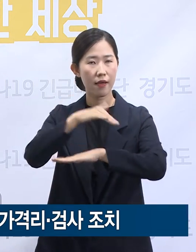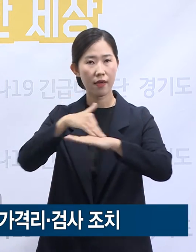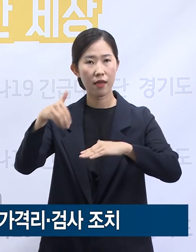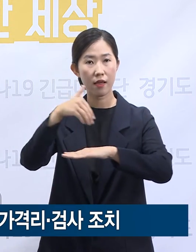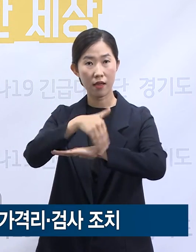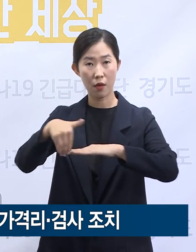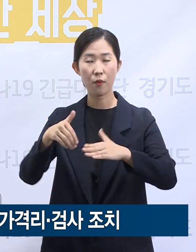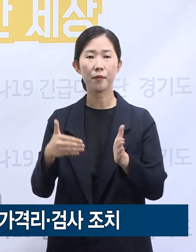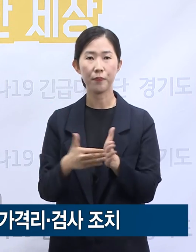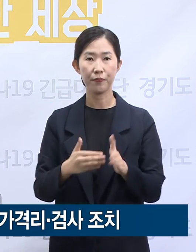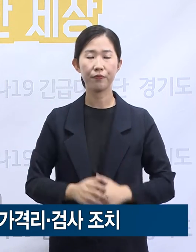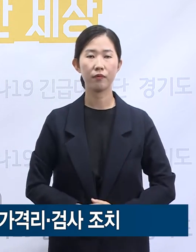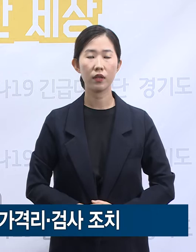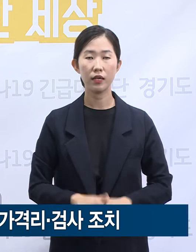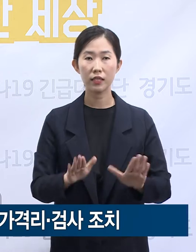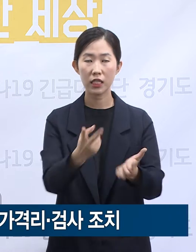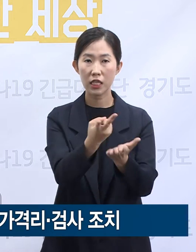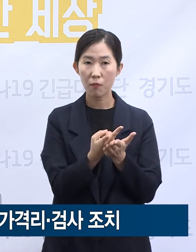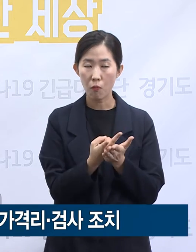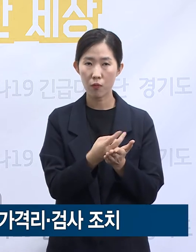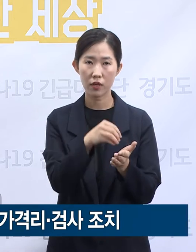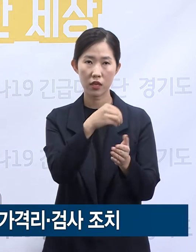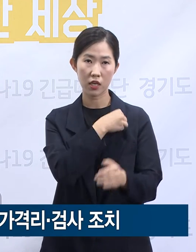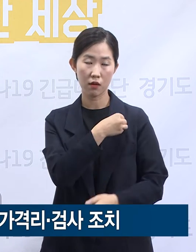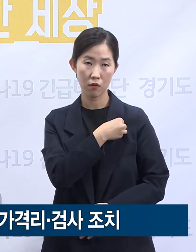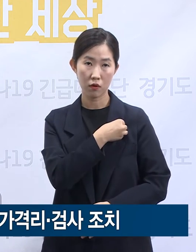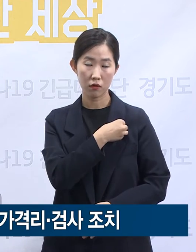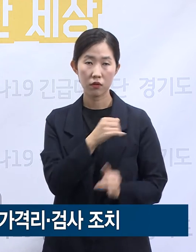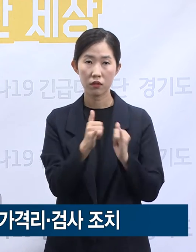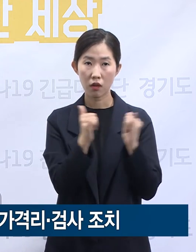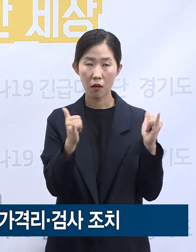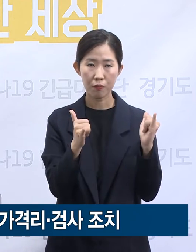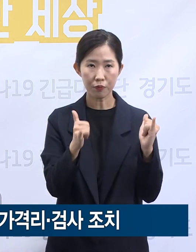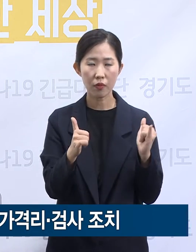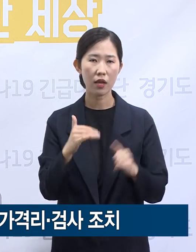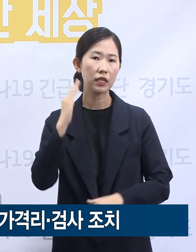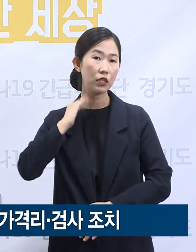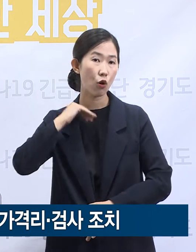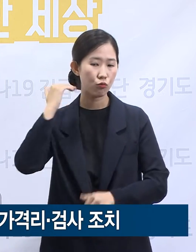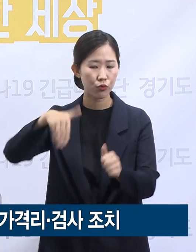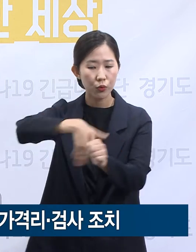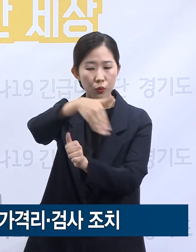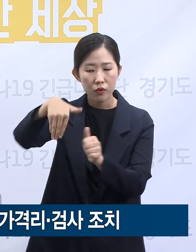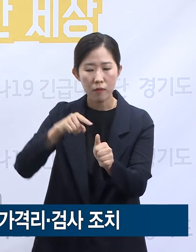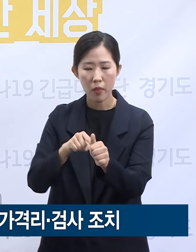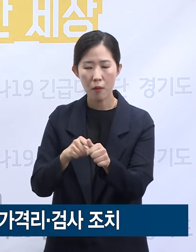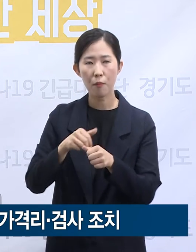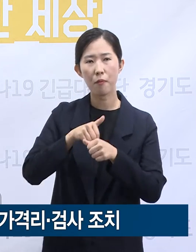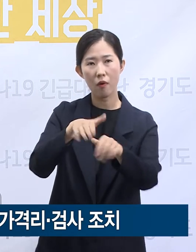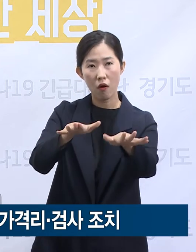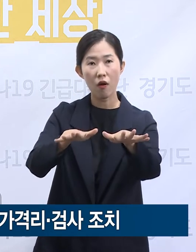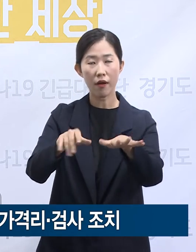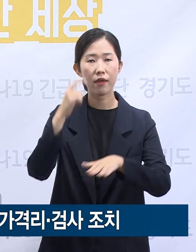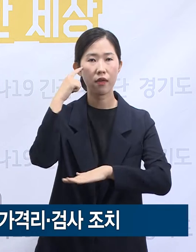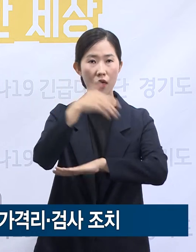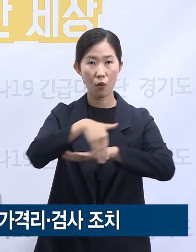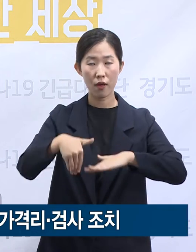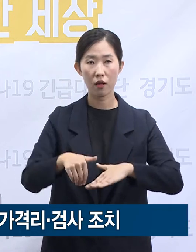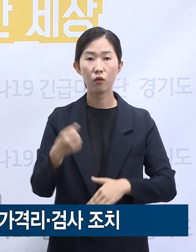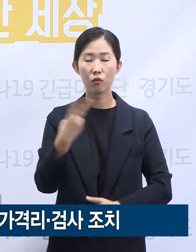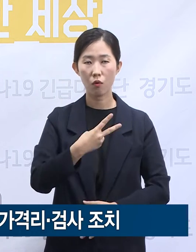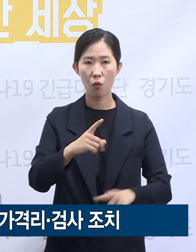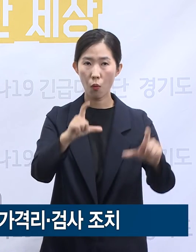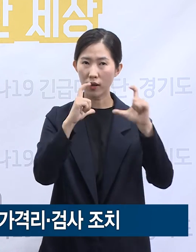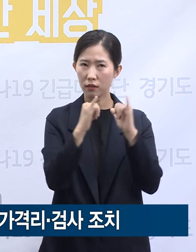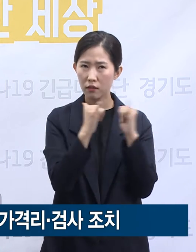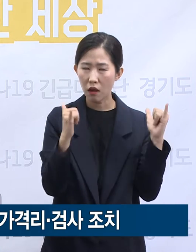입원 중인 환자 130여 명을 위정부 성모병원 인근에 위치한 병원들로 전환할 예정으로 확진자 접촉 여부 및 검사 결과가